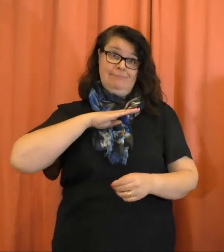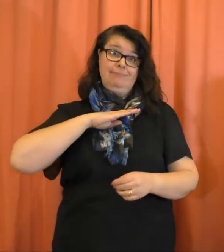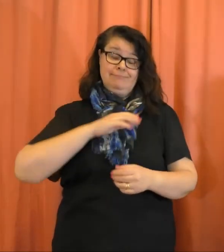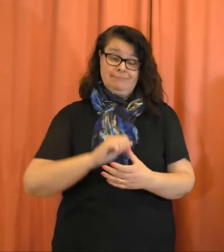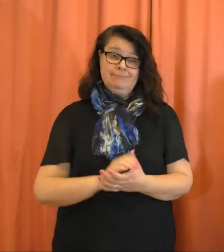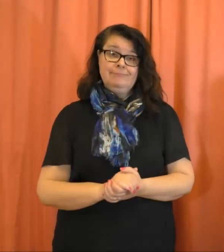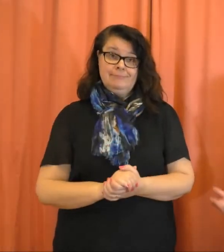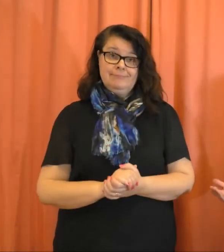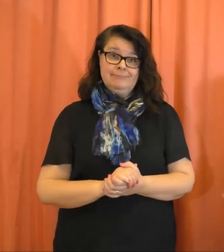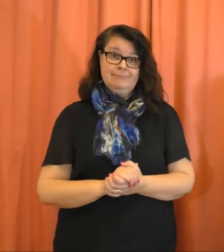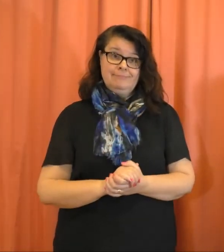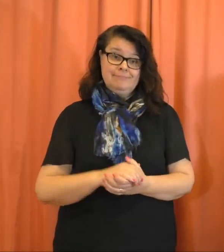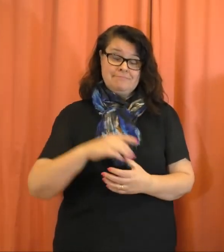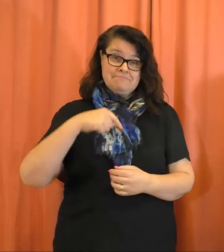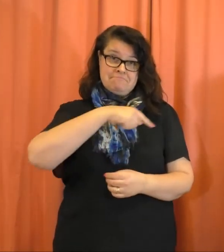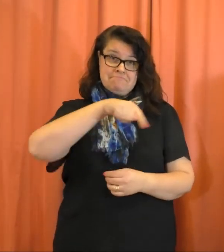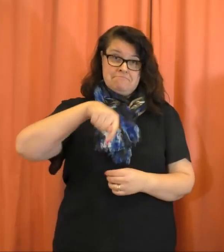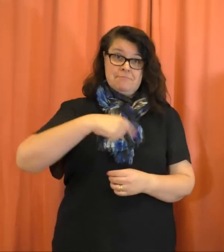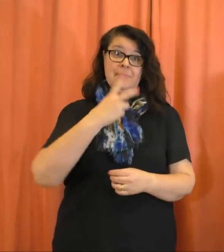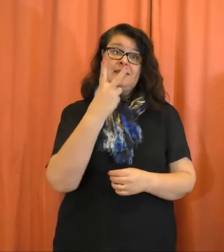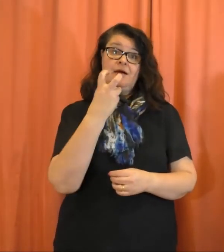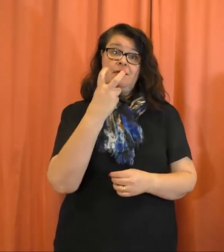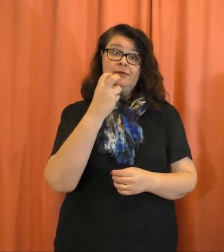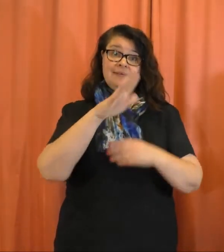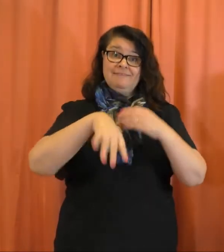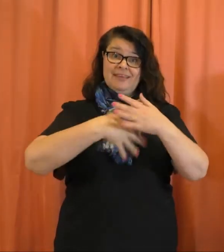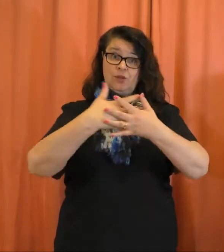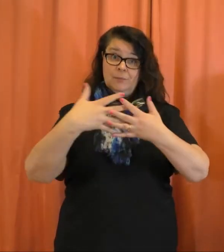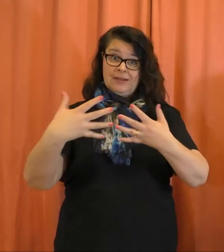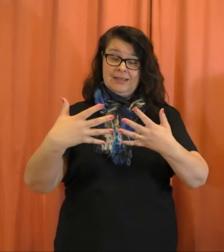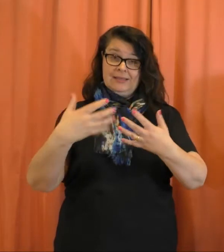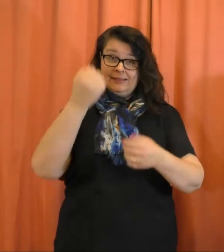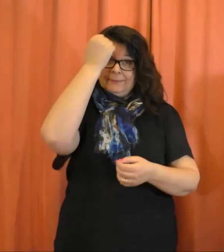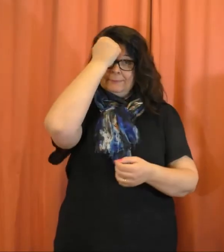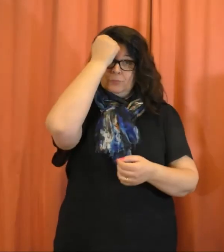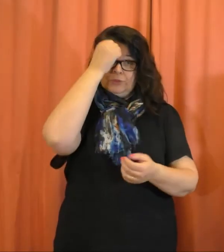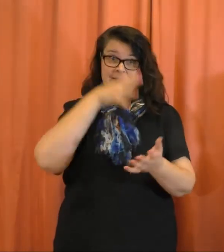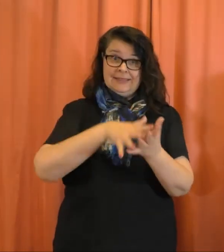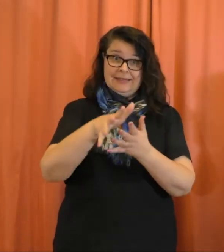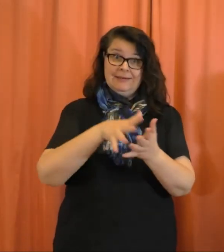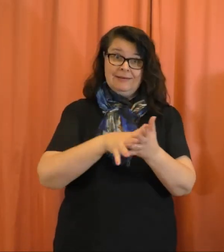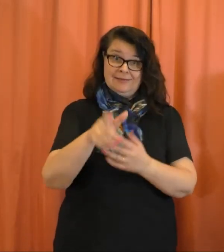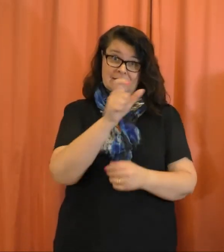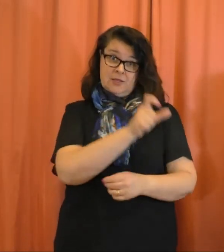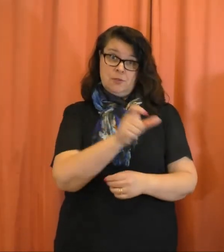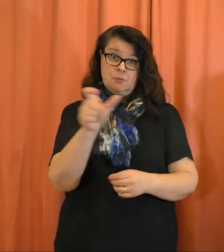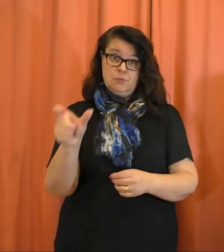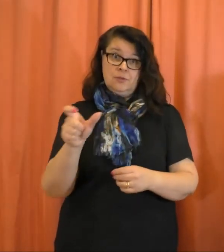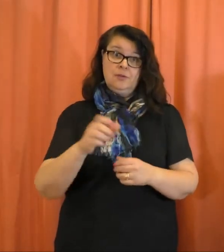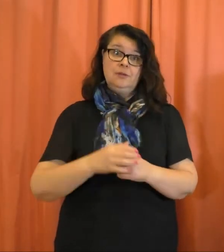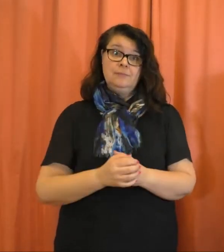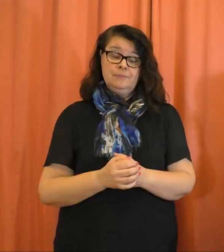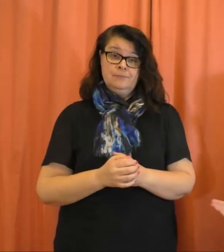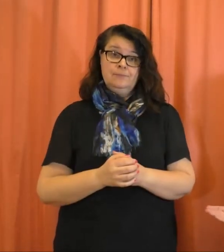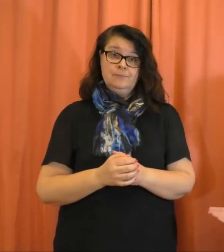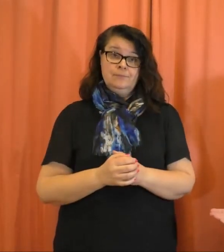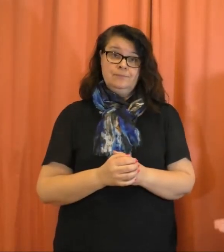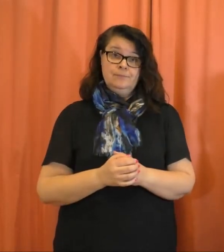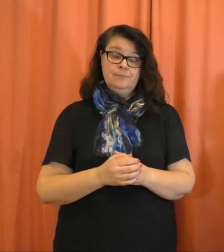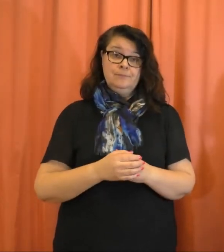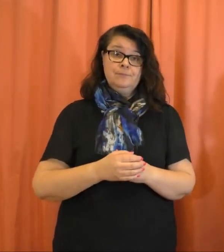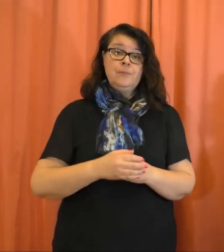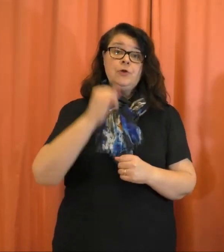Meitä on kaksi viittomakielisten muistiasiantuntijaa. Johanna